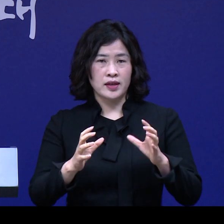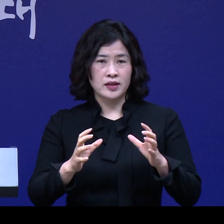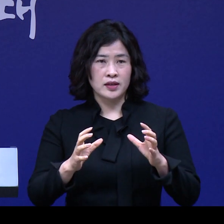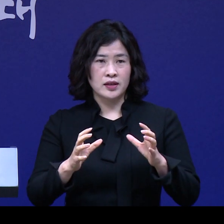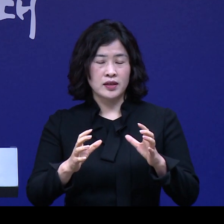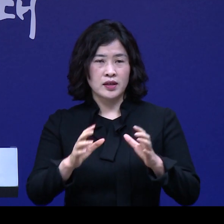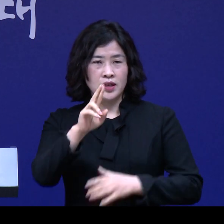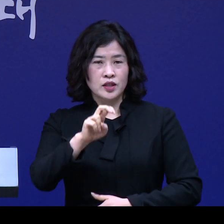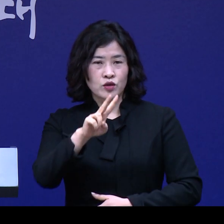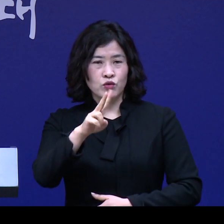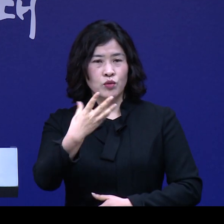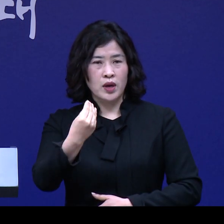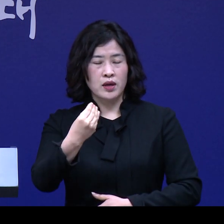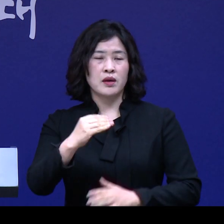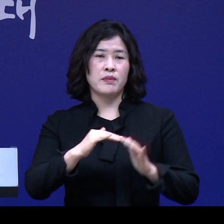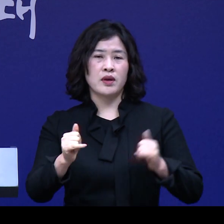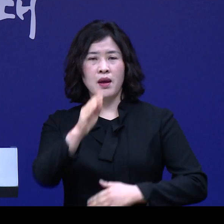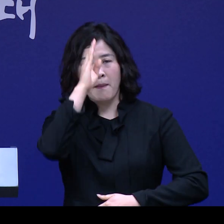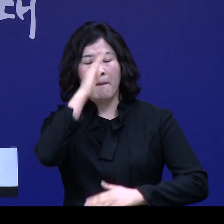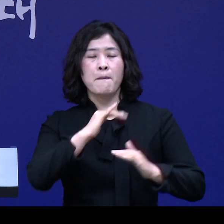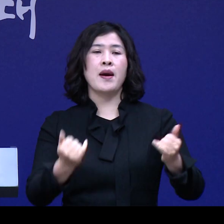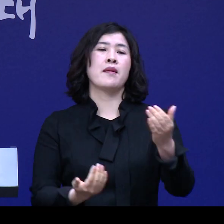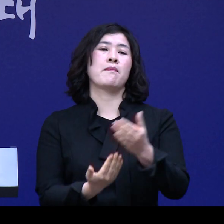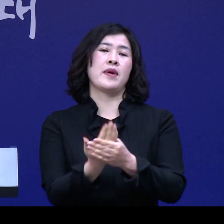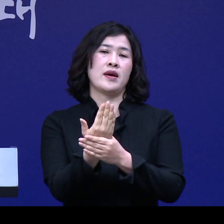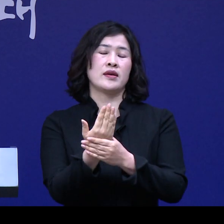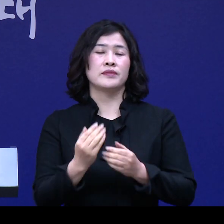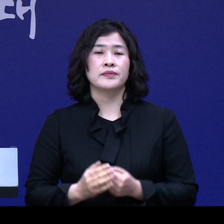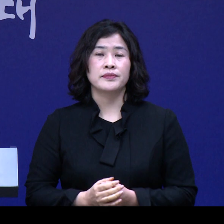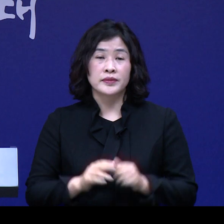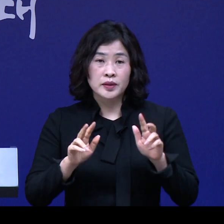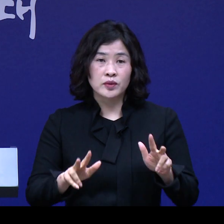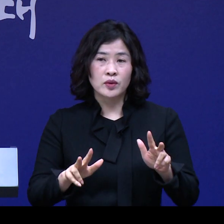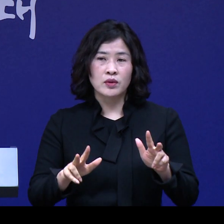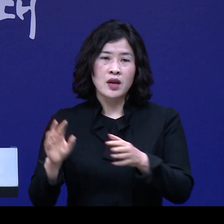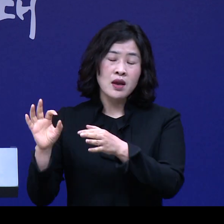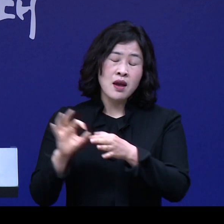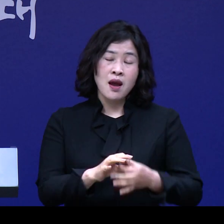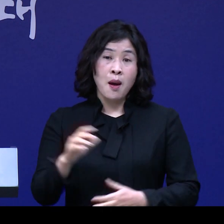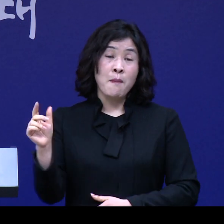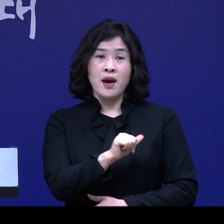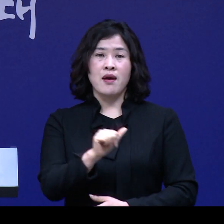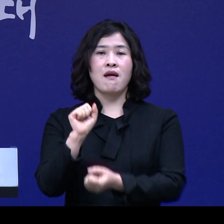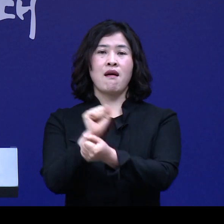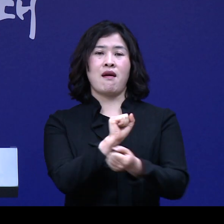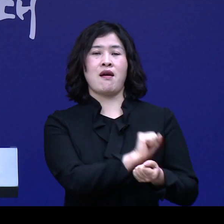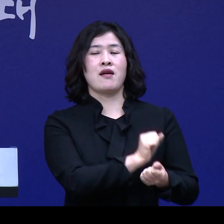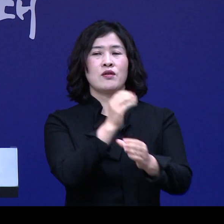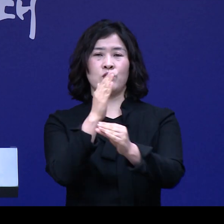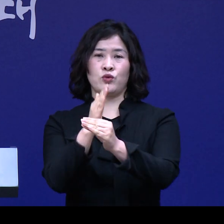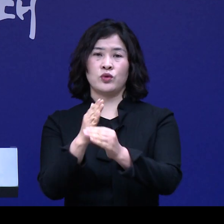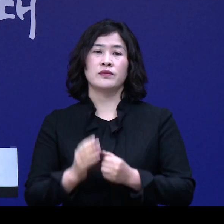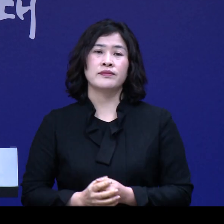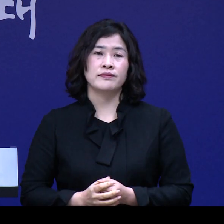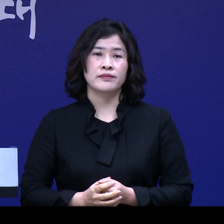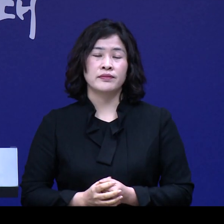29만여 명의 확진자가 발생하고 있고 지금도 무서운 속도로 확산이 되고 있습니다.